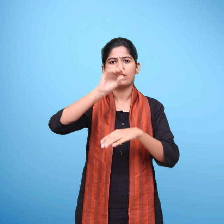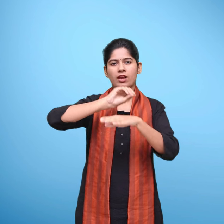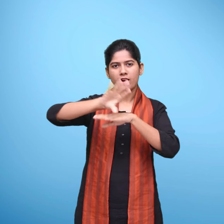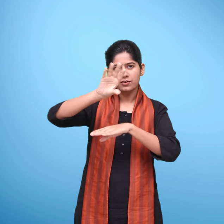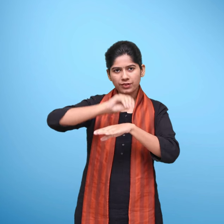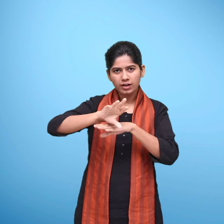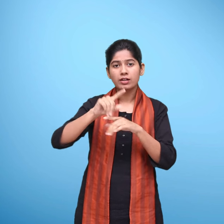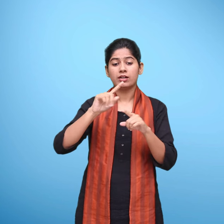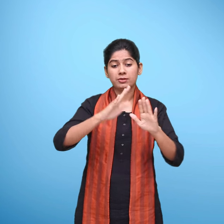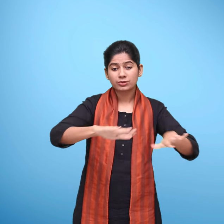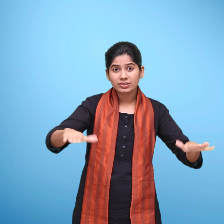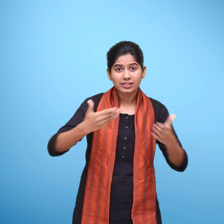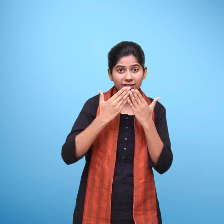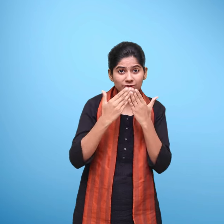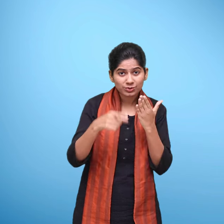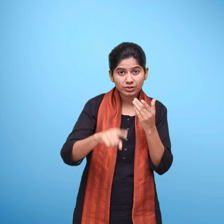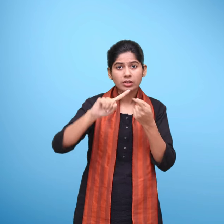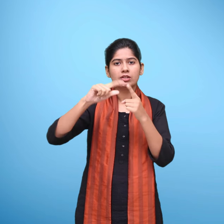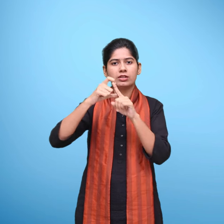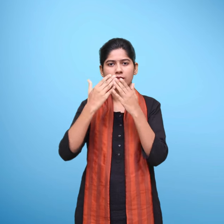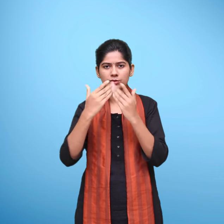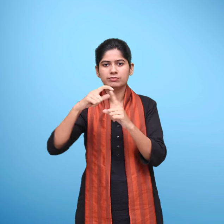रिचा प्रसाद, वरिष्ठ, परामर्ष दाता